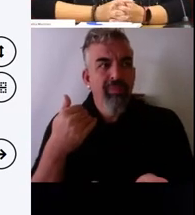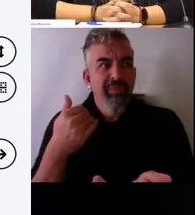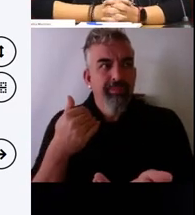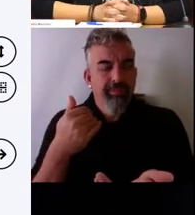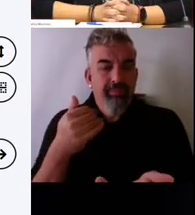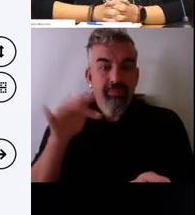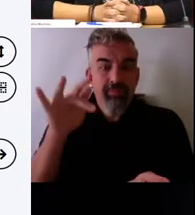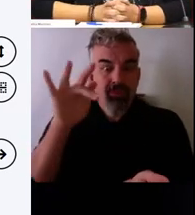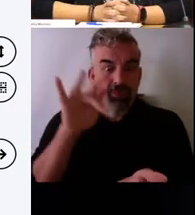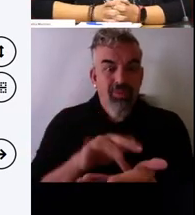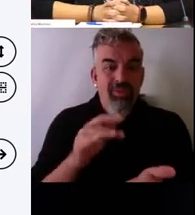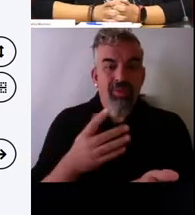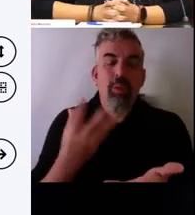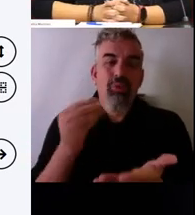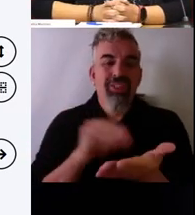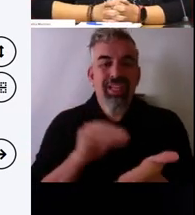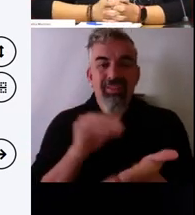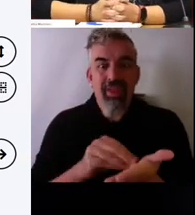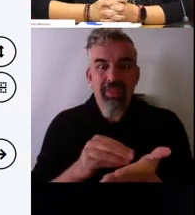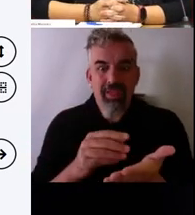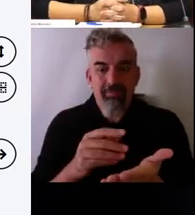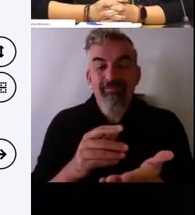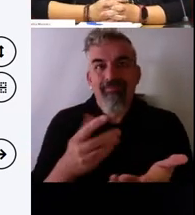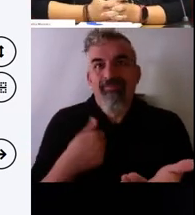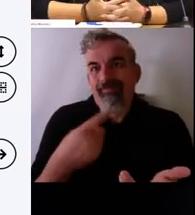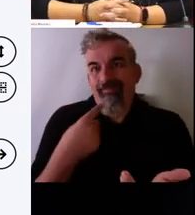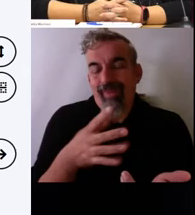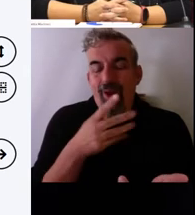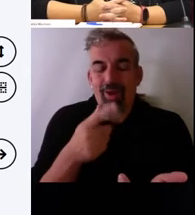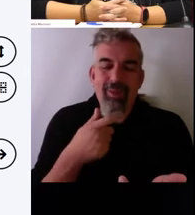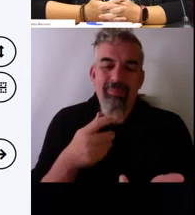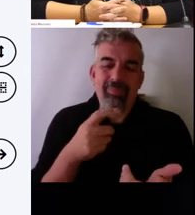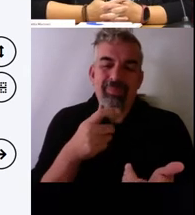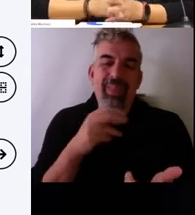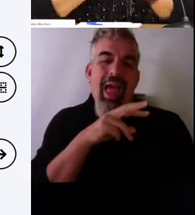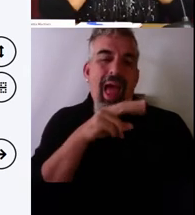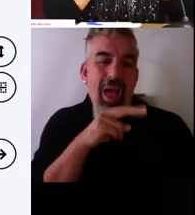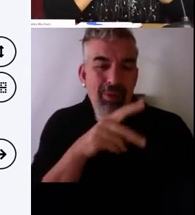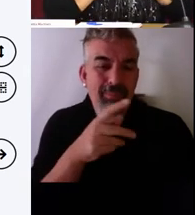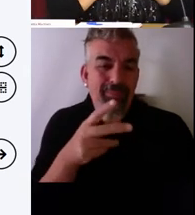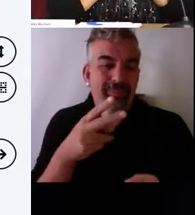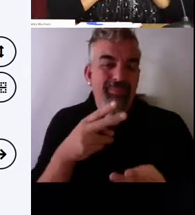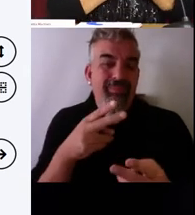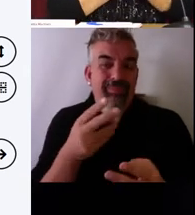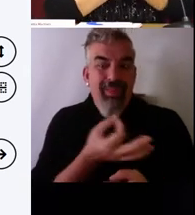lo que voy a decir es políticamente incorrecto ahora mismo, ¿vale? Iba a decir, esto no se está grabando, pero sí.